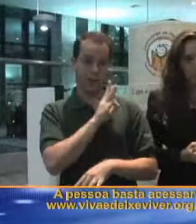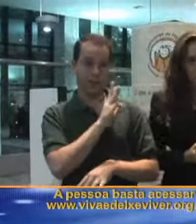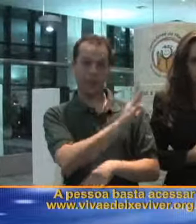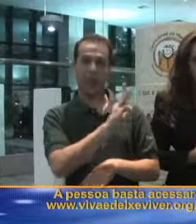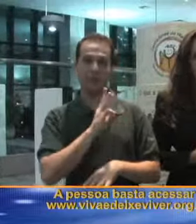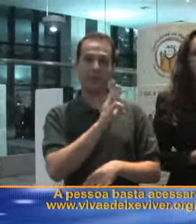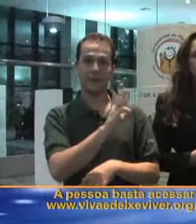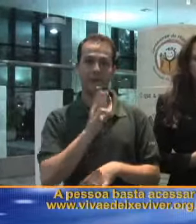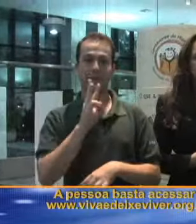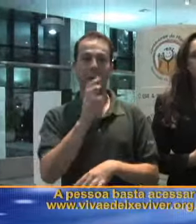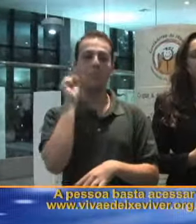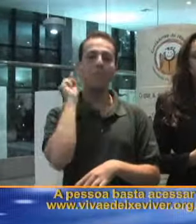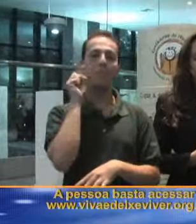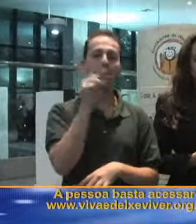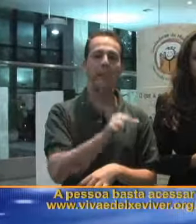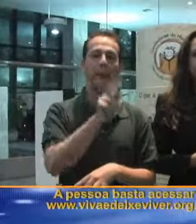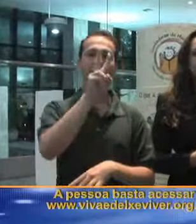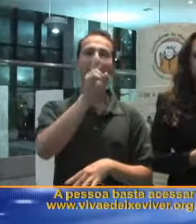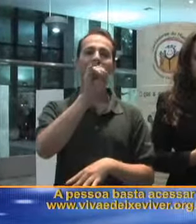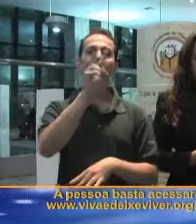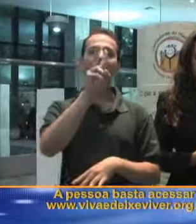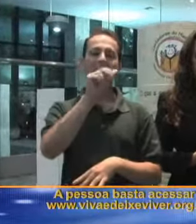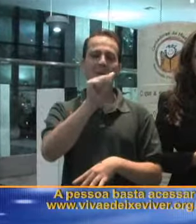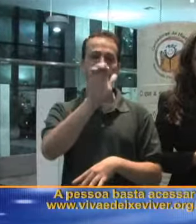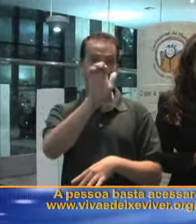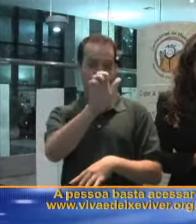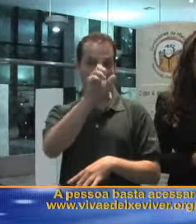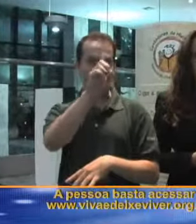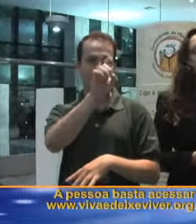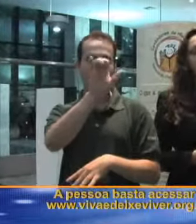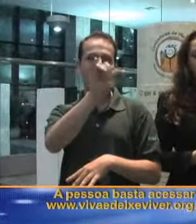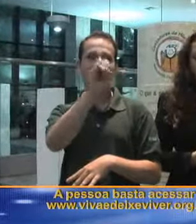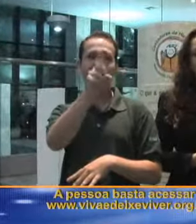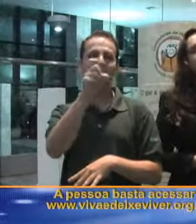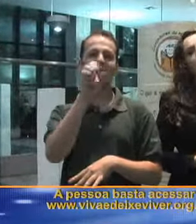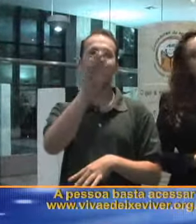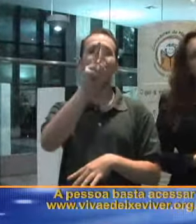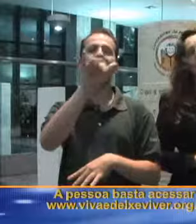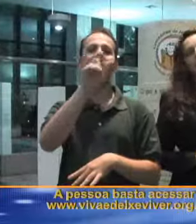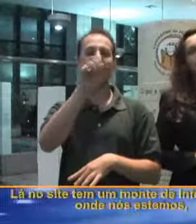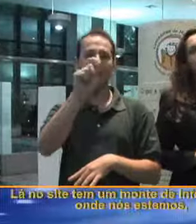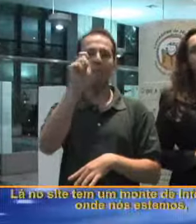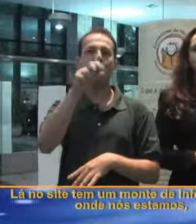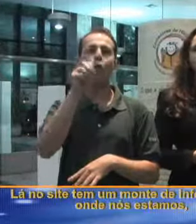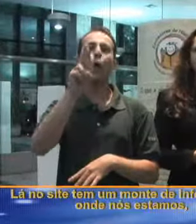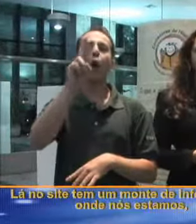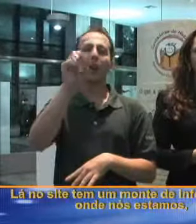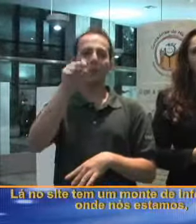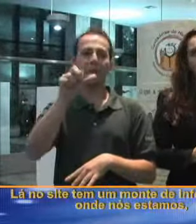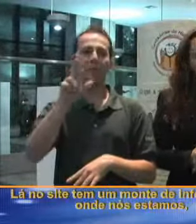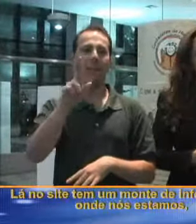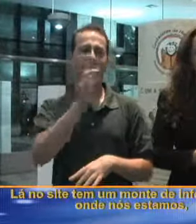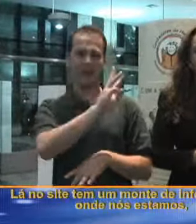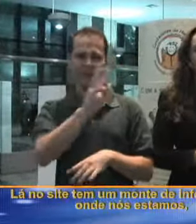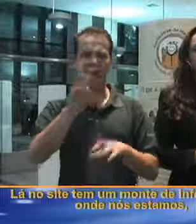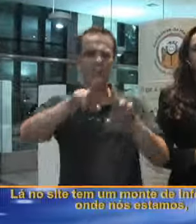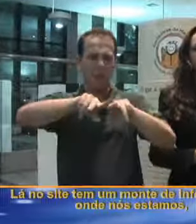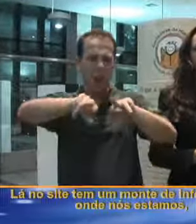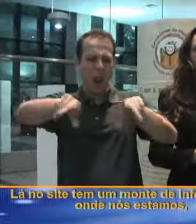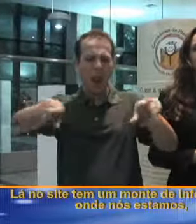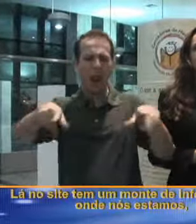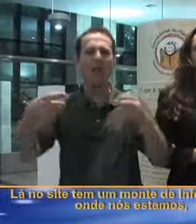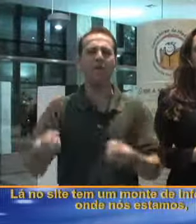.vivaedecheviver.org.br Lá no site tem um monte de